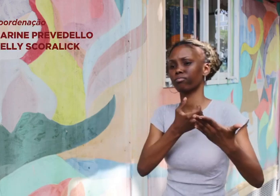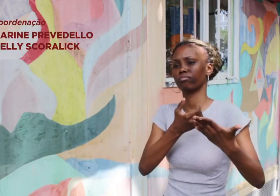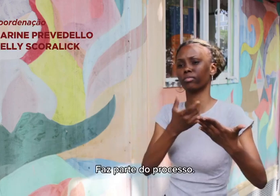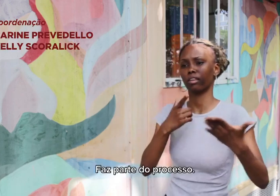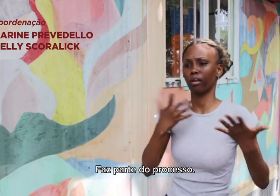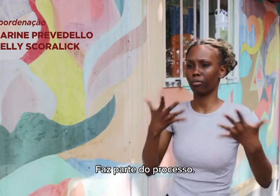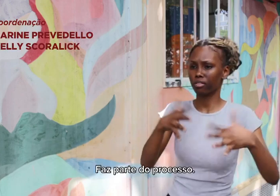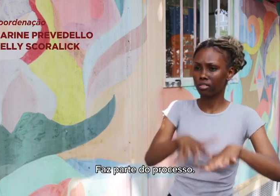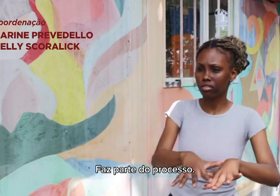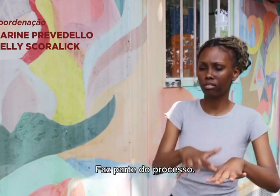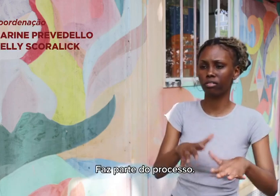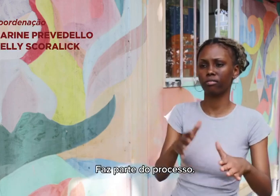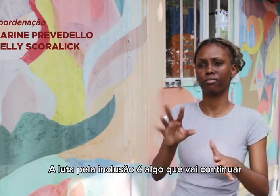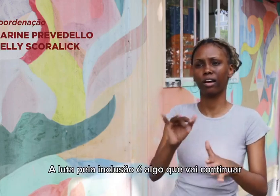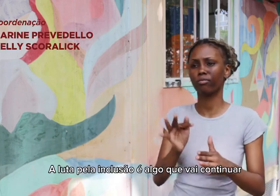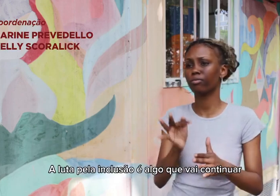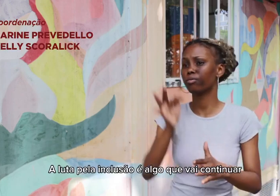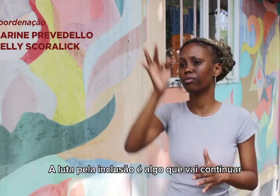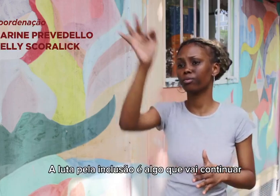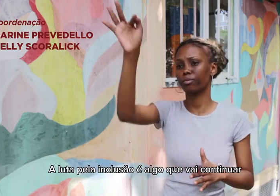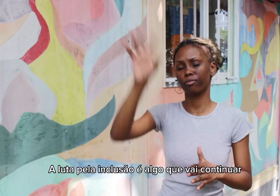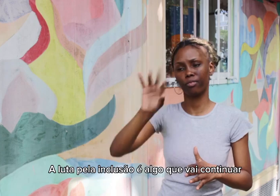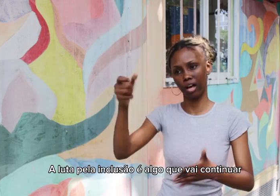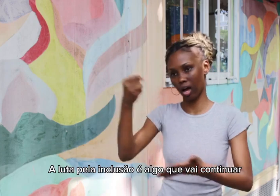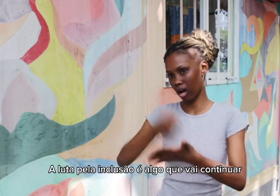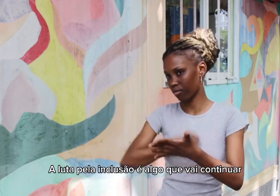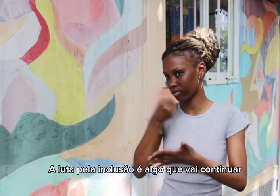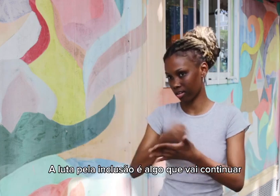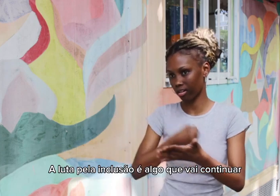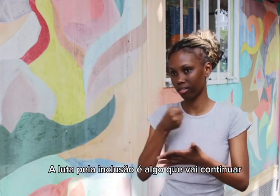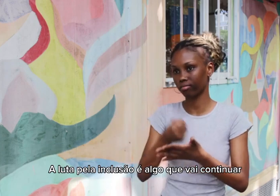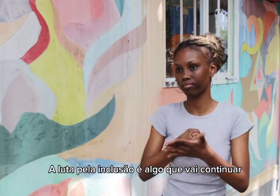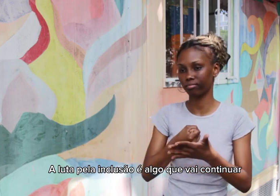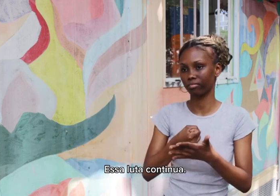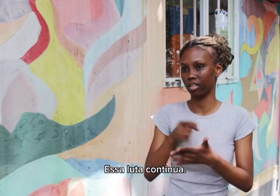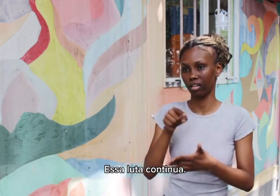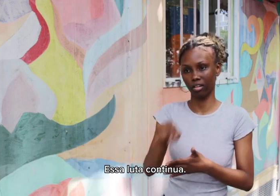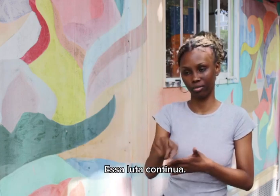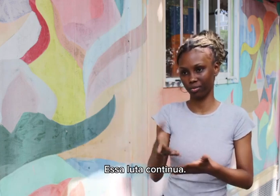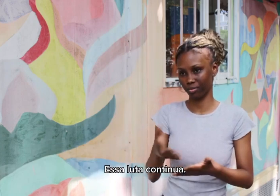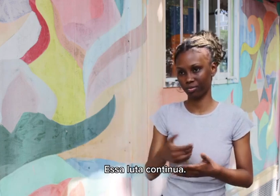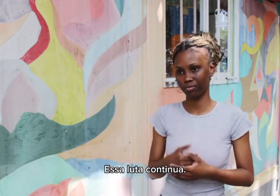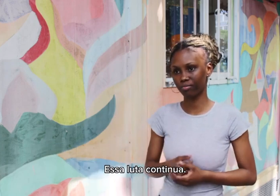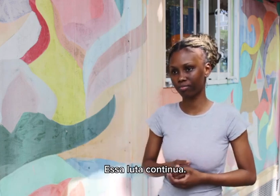pela inclusão é algo que vai continuar. Essa luta continua. E que pedagogia. Vamos lá.